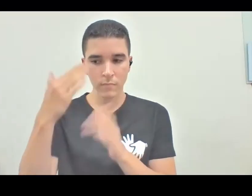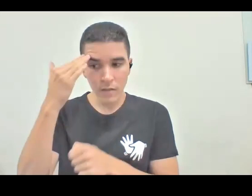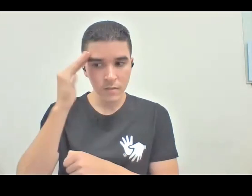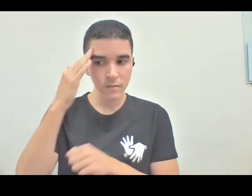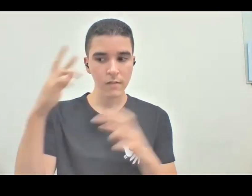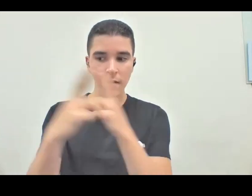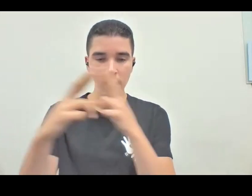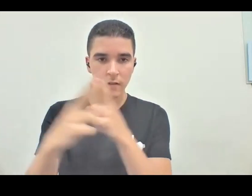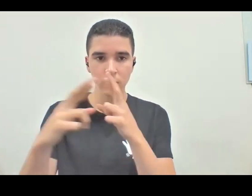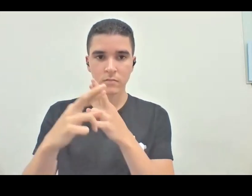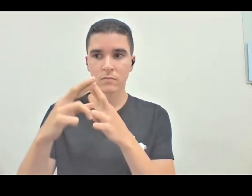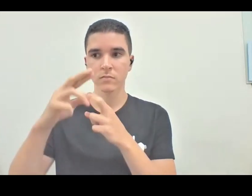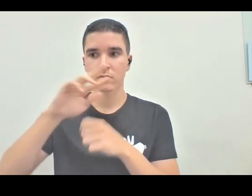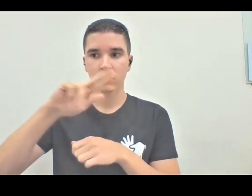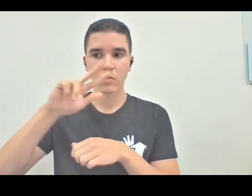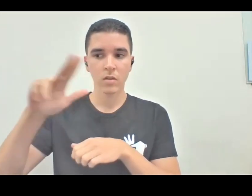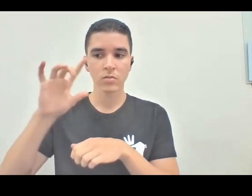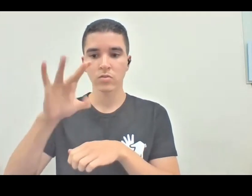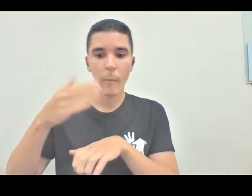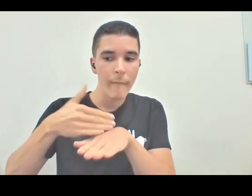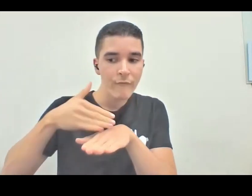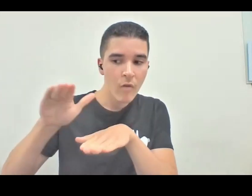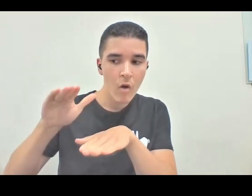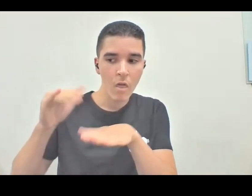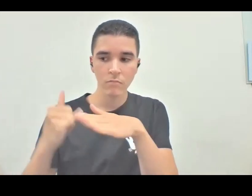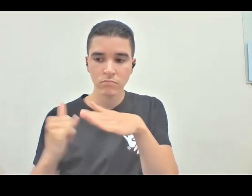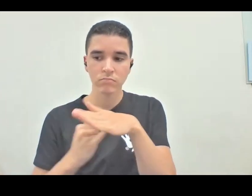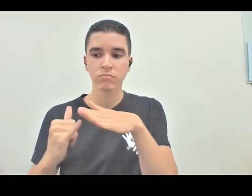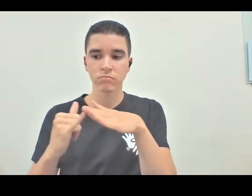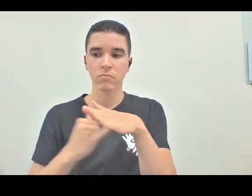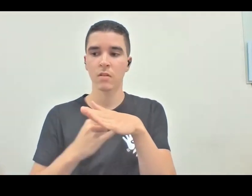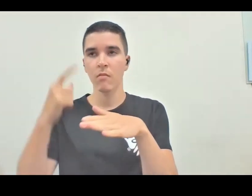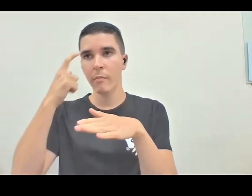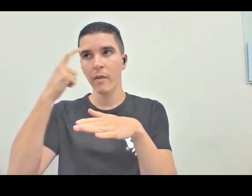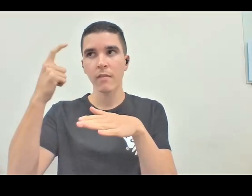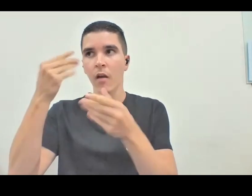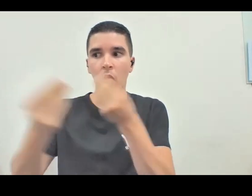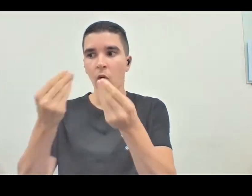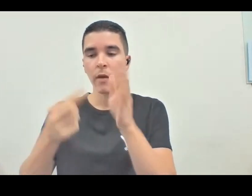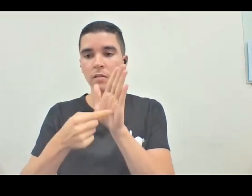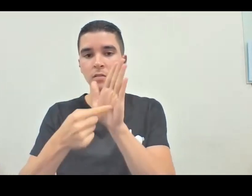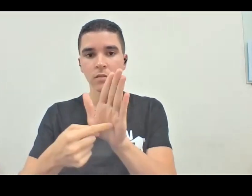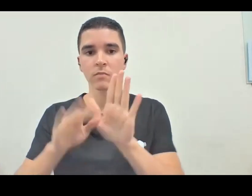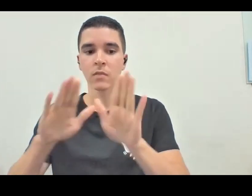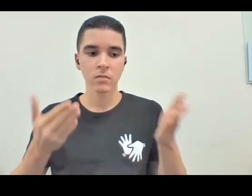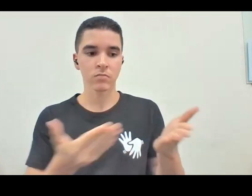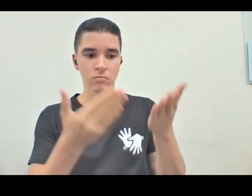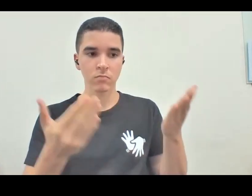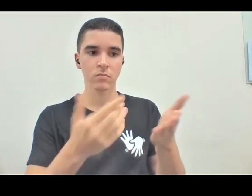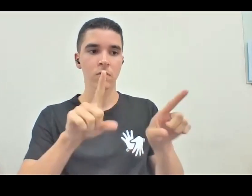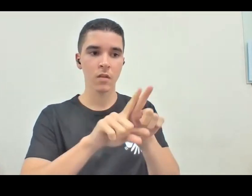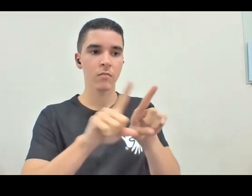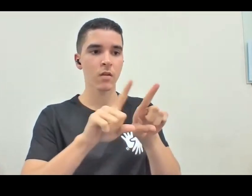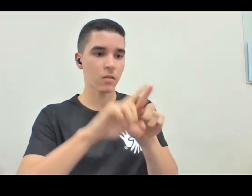não só pra fora das instituições, como elas se apresentam, como que isso também influencia as tomadas de decisão,